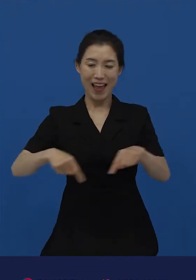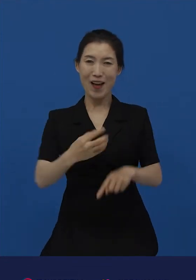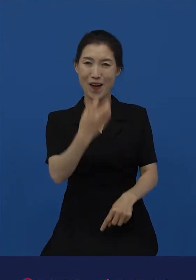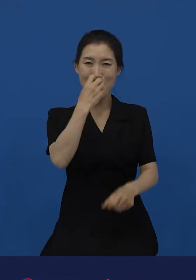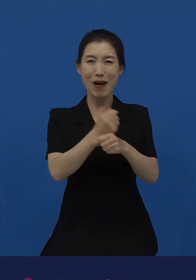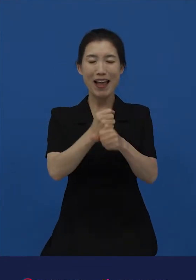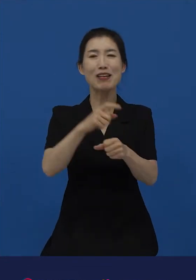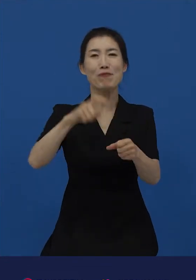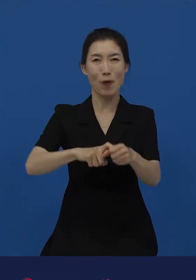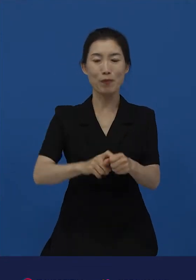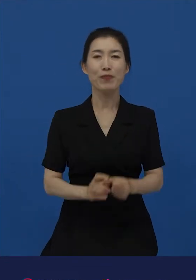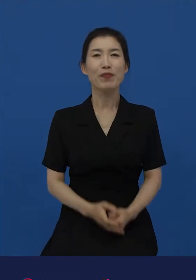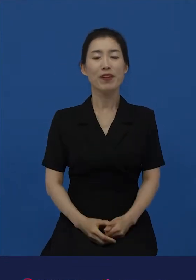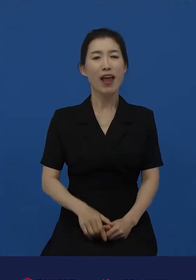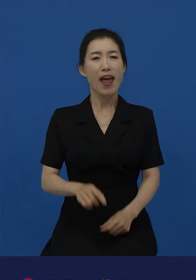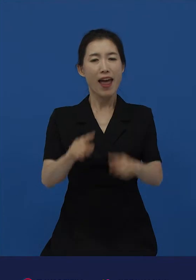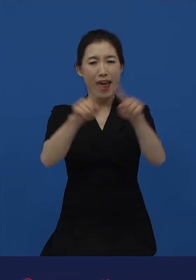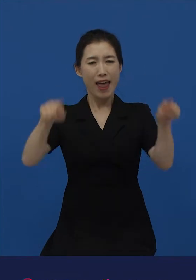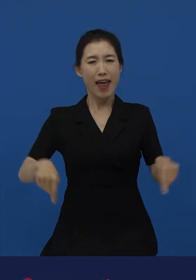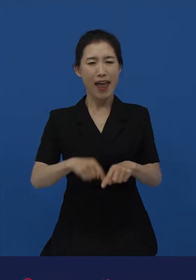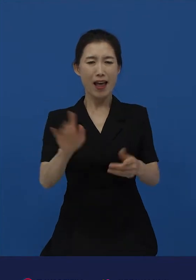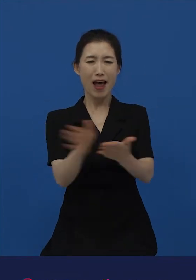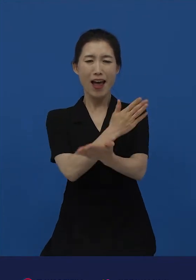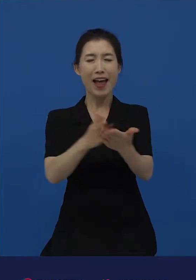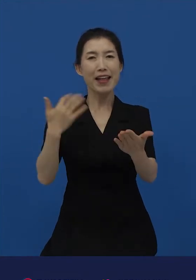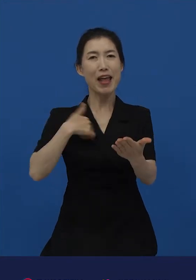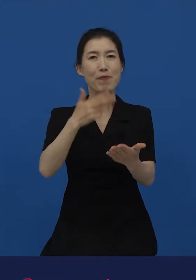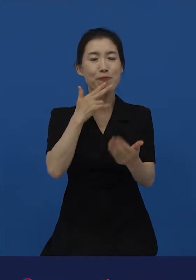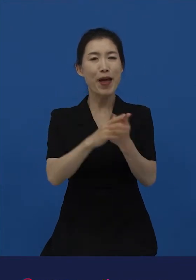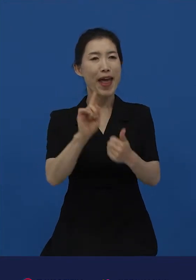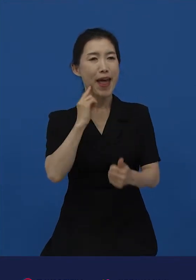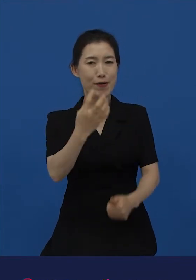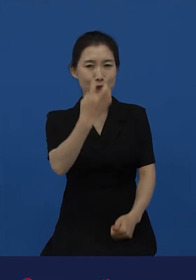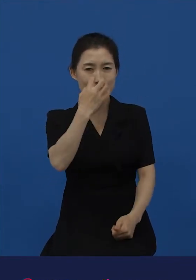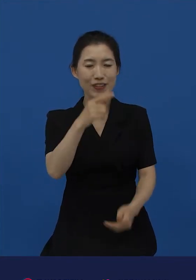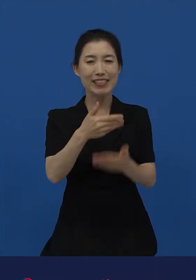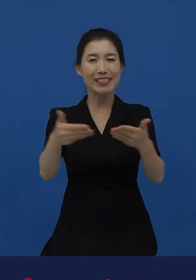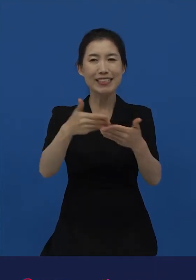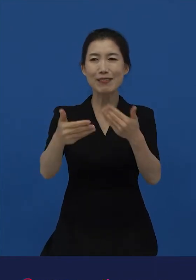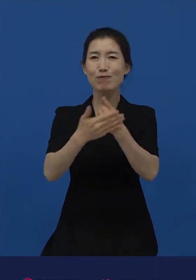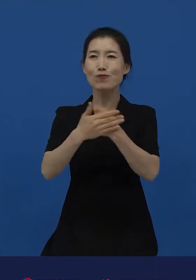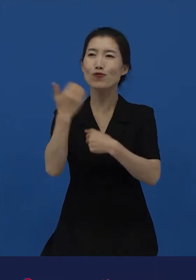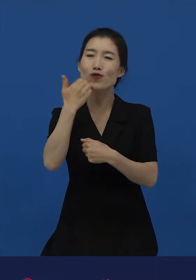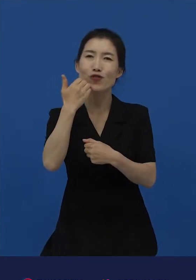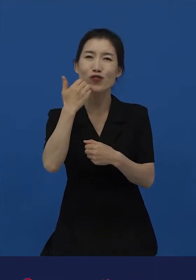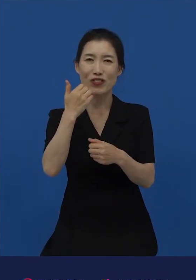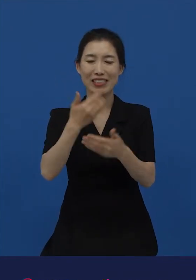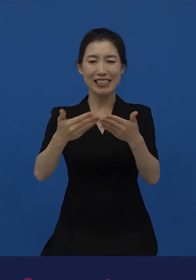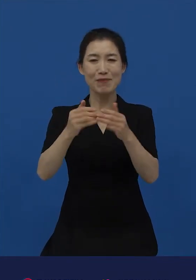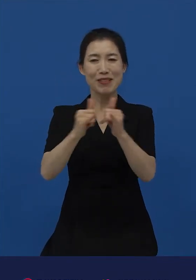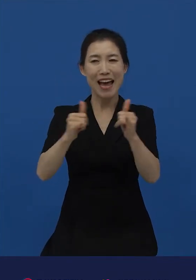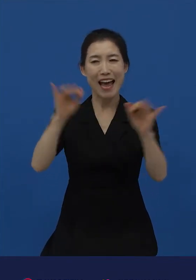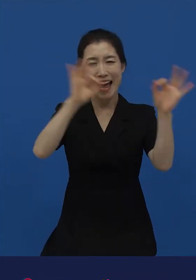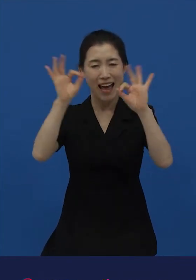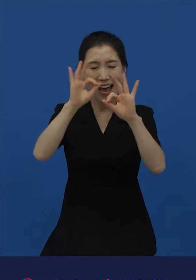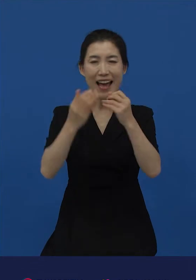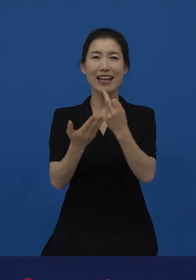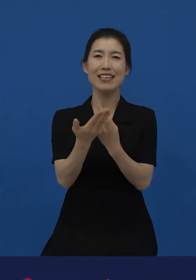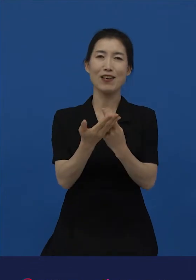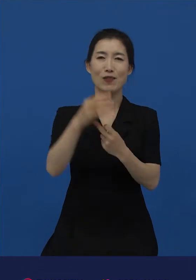취지를 잘 살릴 수 있는 그림을 에코백에 담기 위해서 그 그림을 그려줄 작가를 만나러 제주도의 한 갤러리로 향합니다.